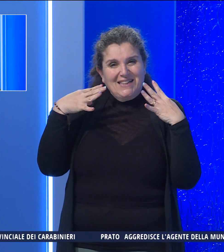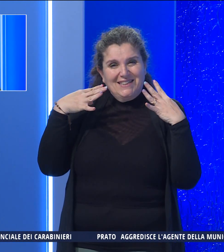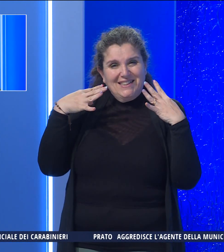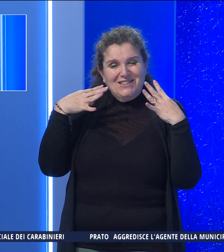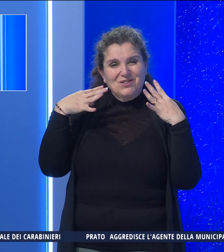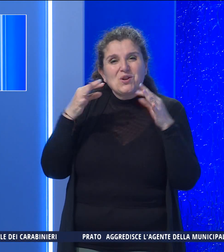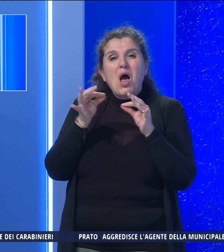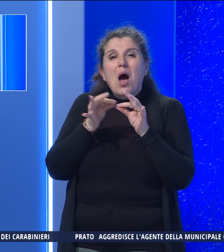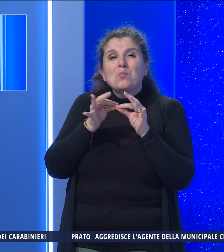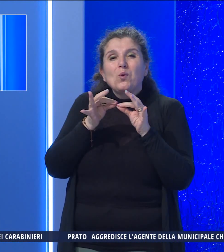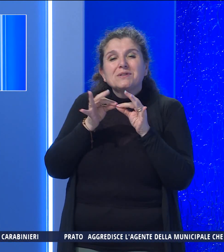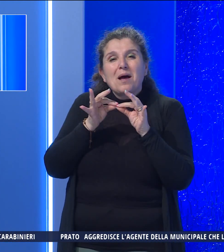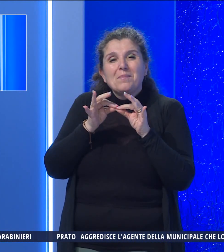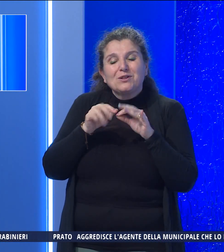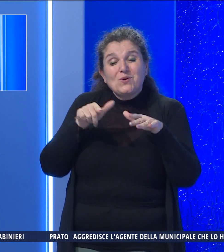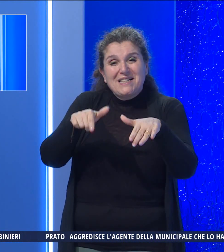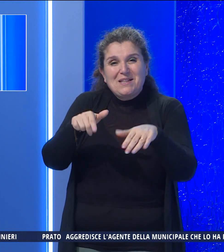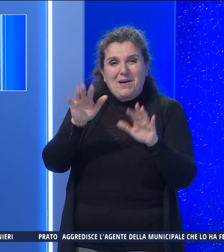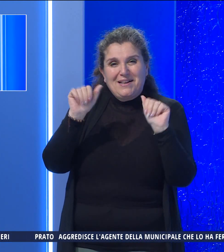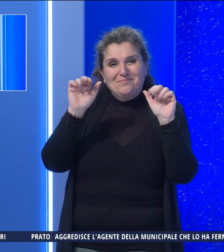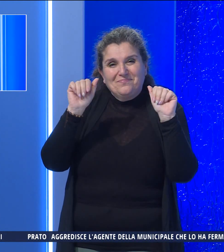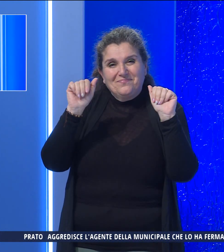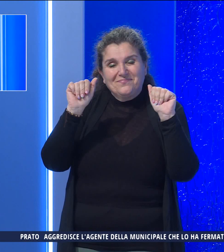sordi. Appuntamento alla prossima settimana.